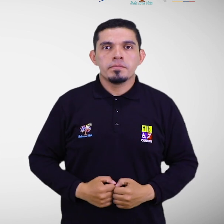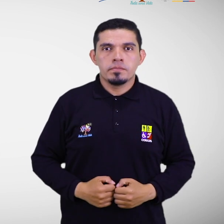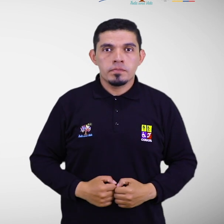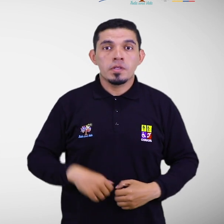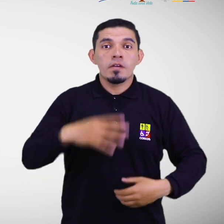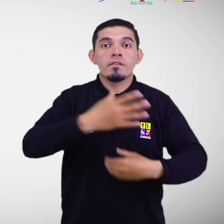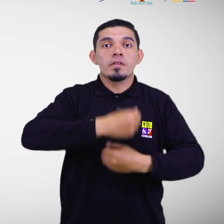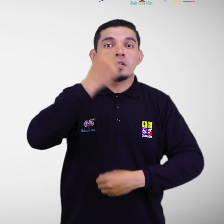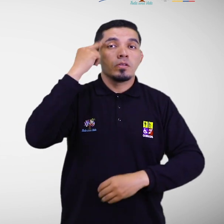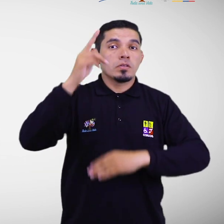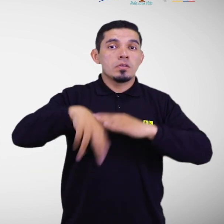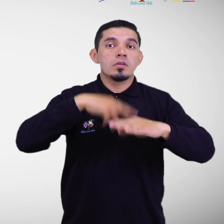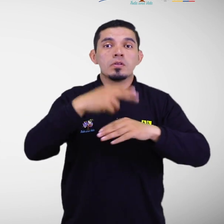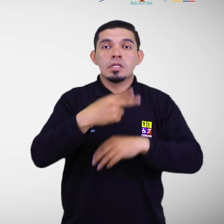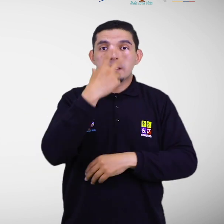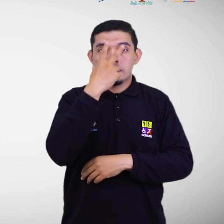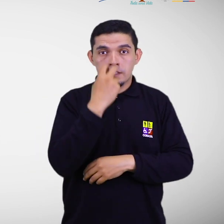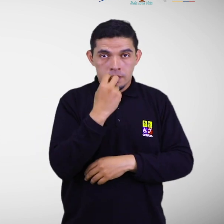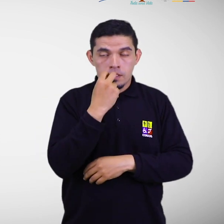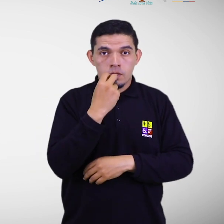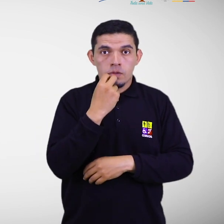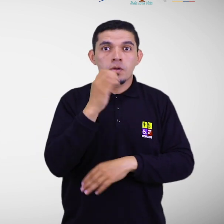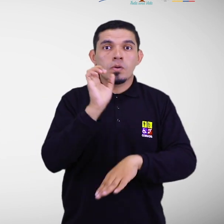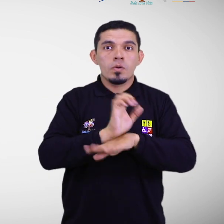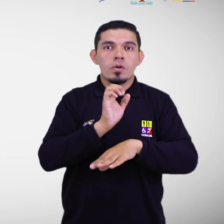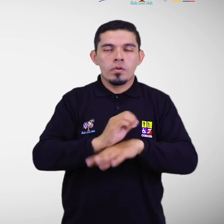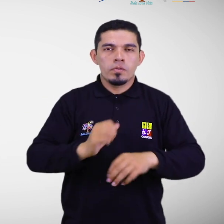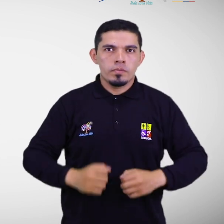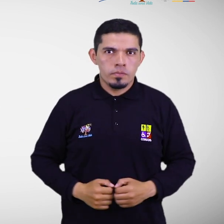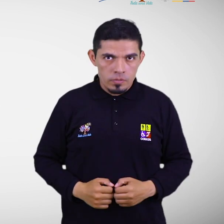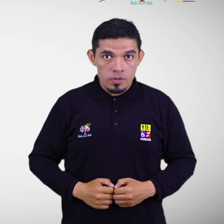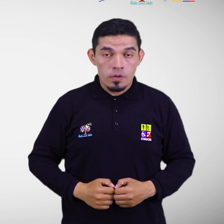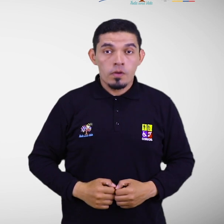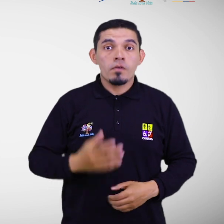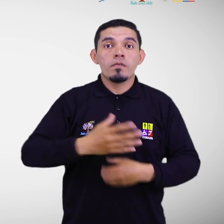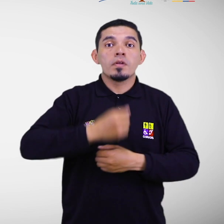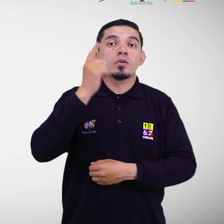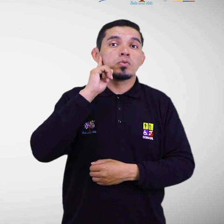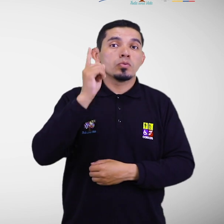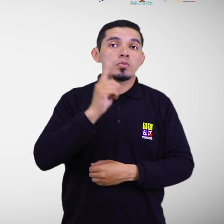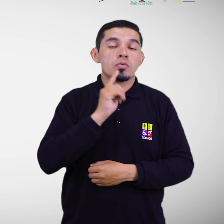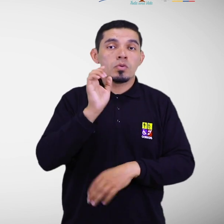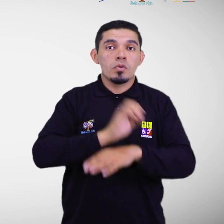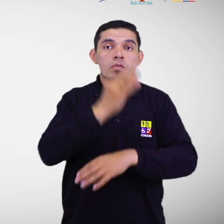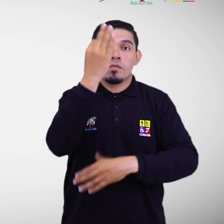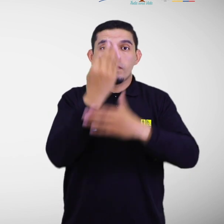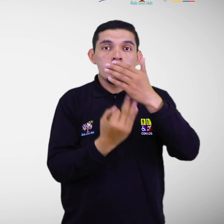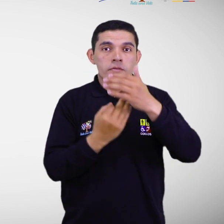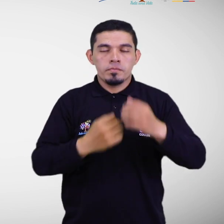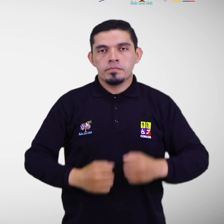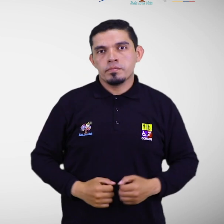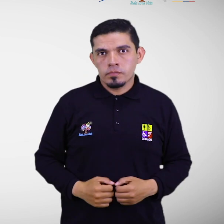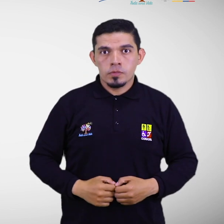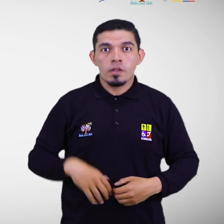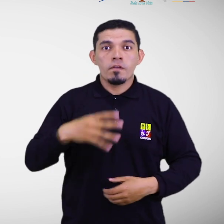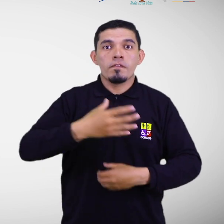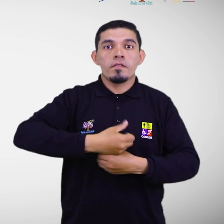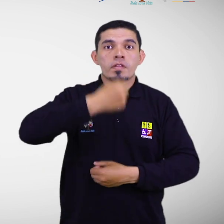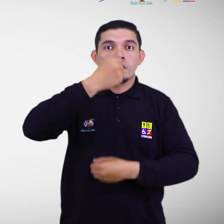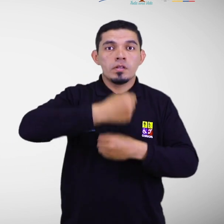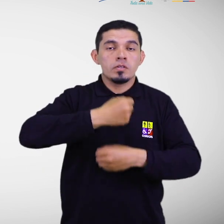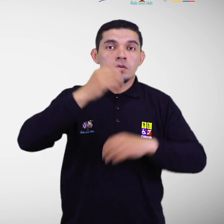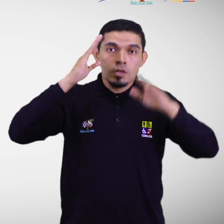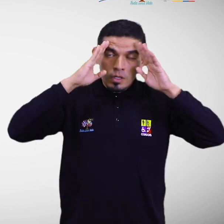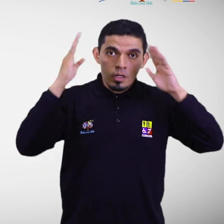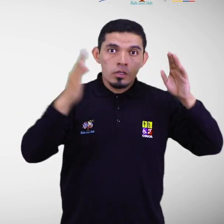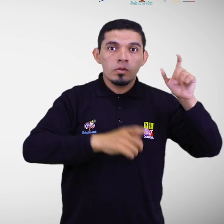Federación Nacional de Ciegos del Ecuador. Federación Nacional de Sordos del Ecuador. Federación Ecuatoriana Pro